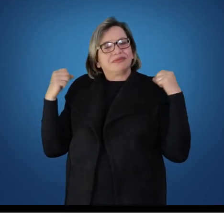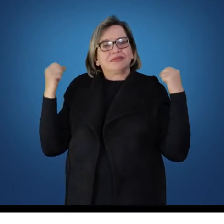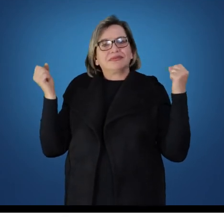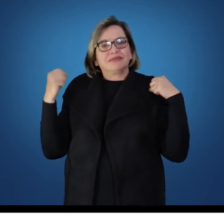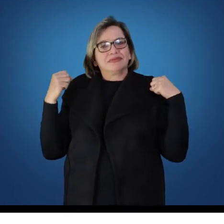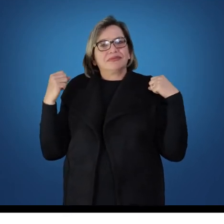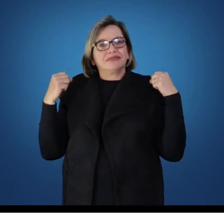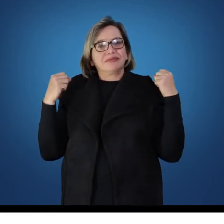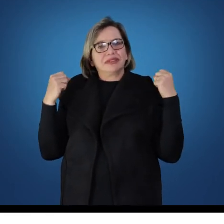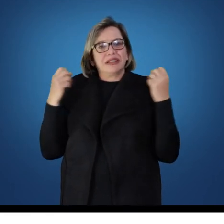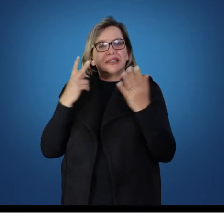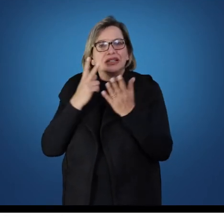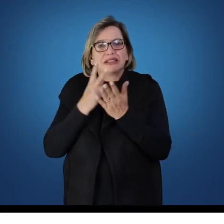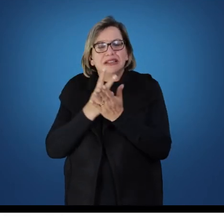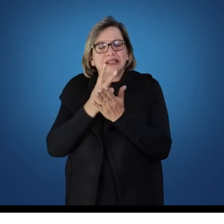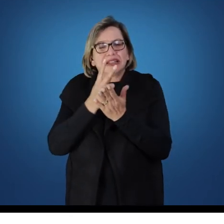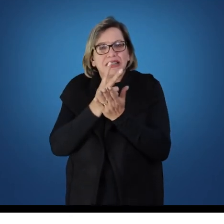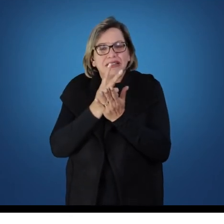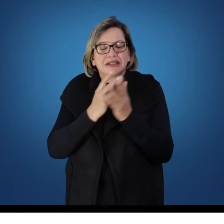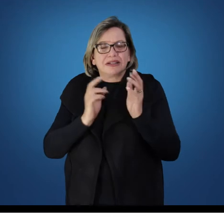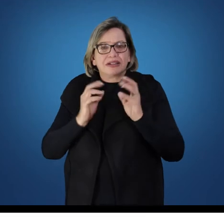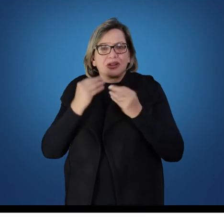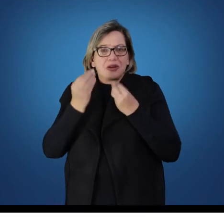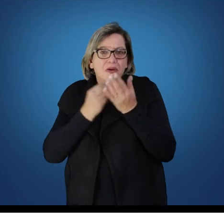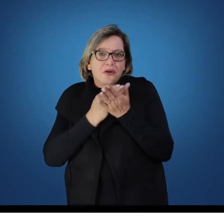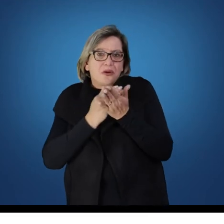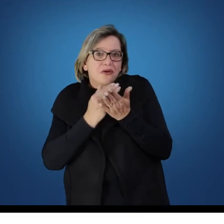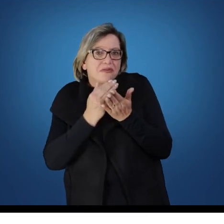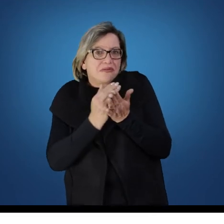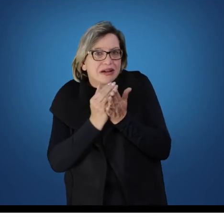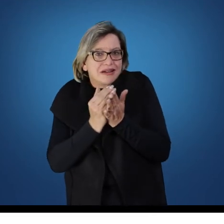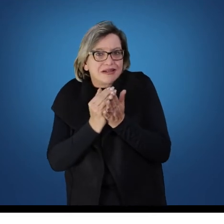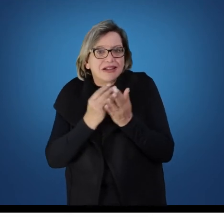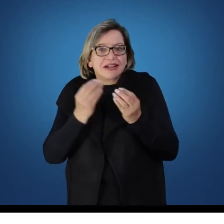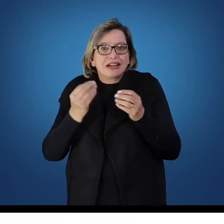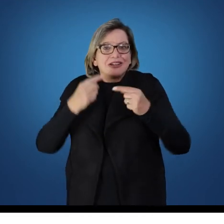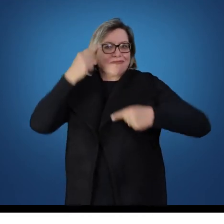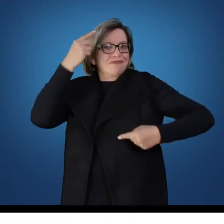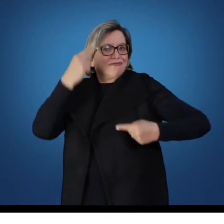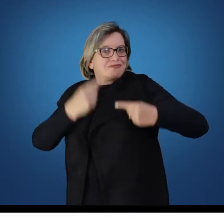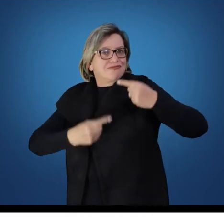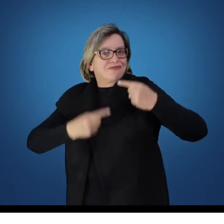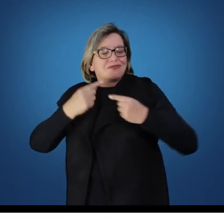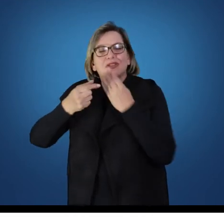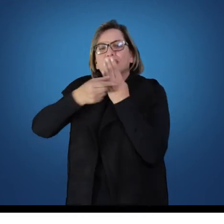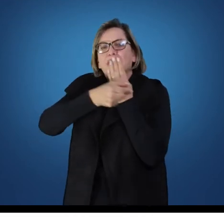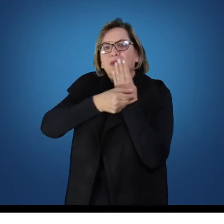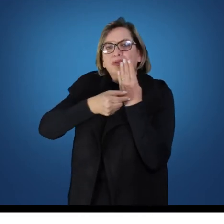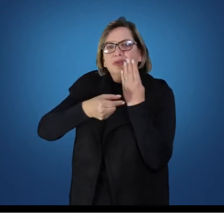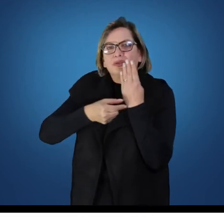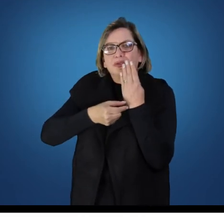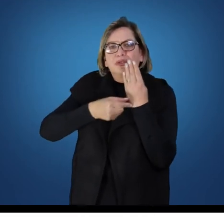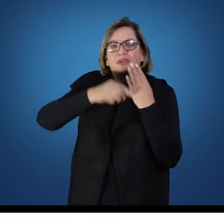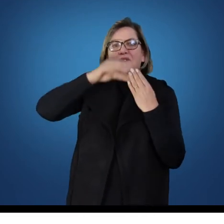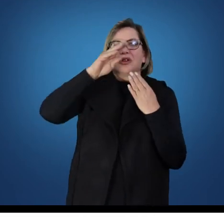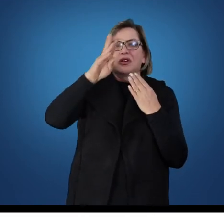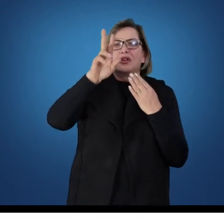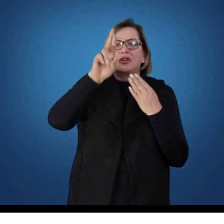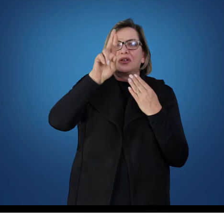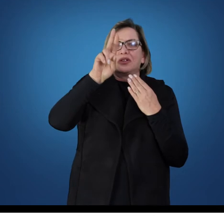vem compor, começa a compor, então, discussão de autores como Walter Brasch, Lino Castellani Filho,